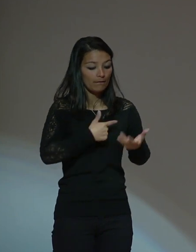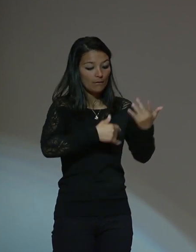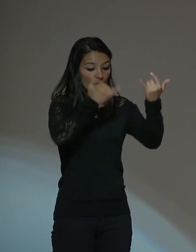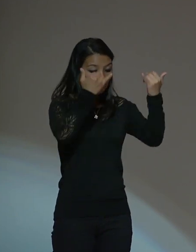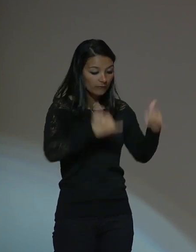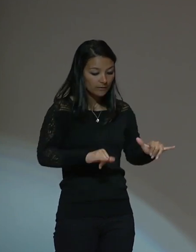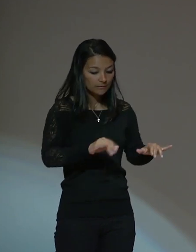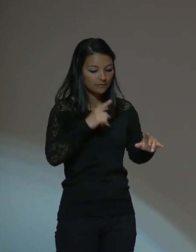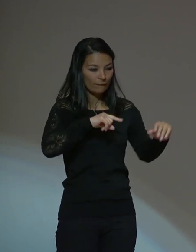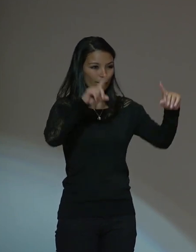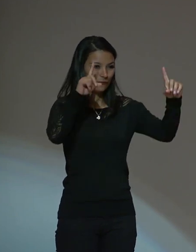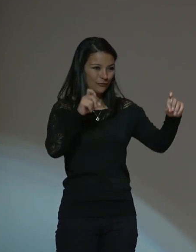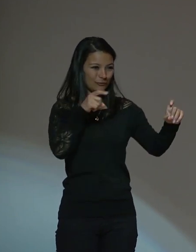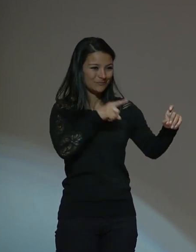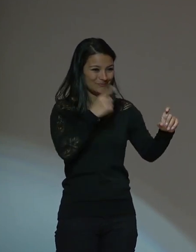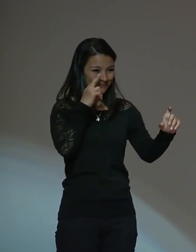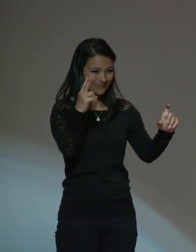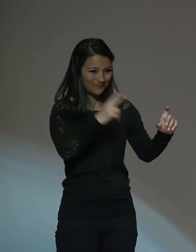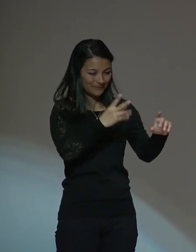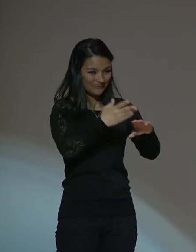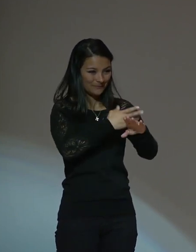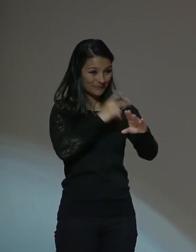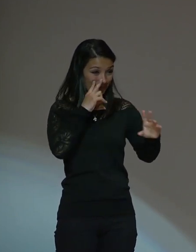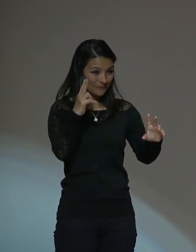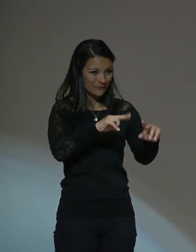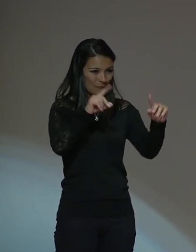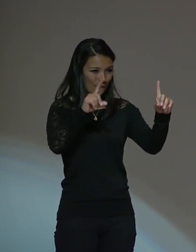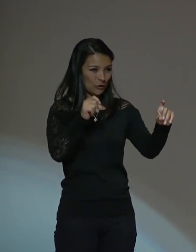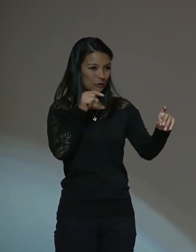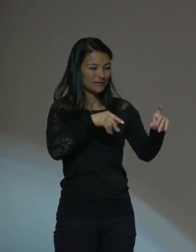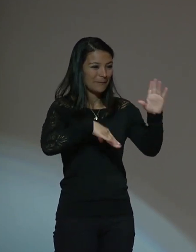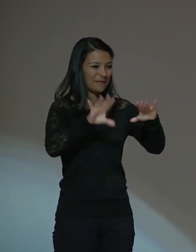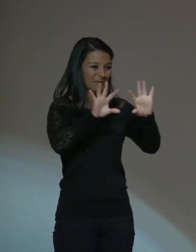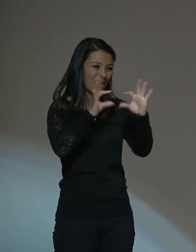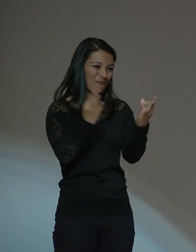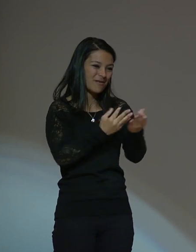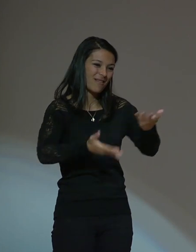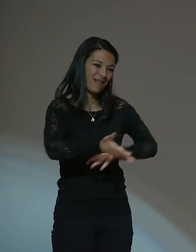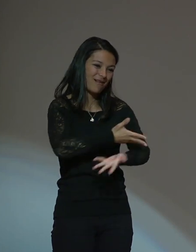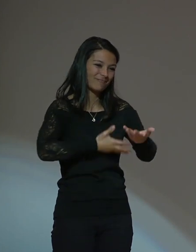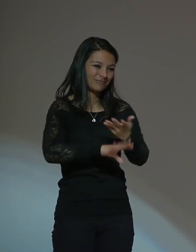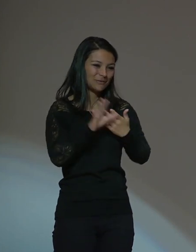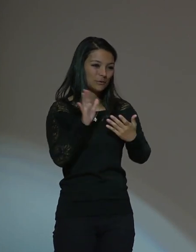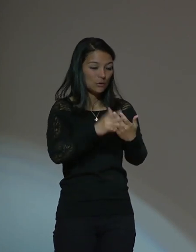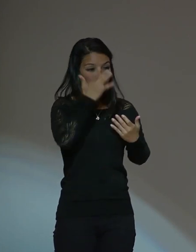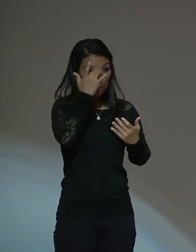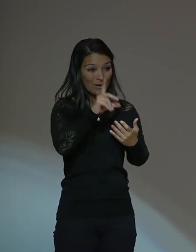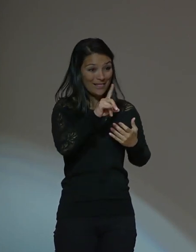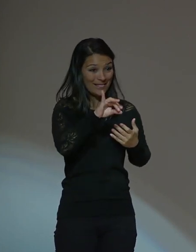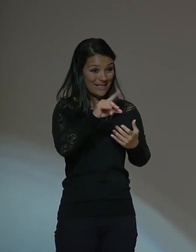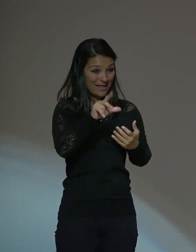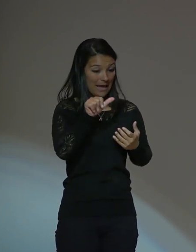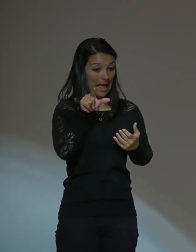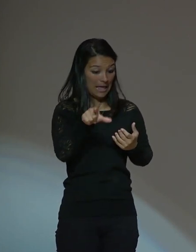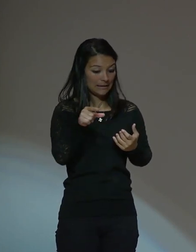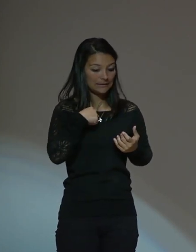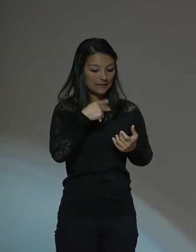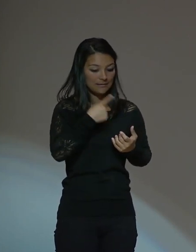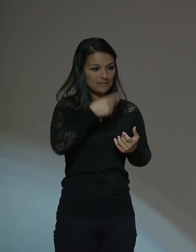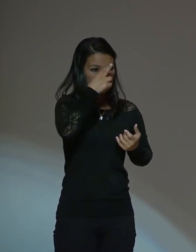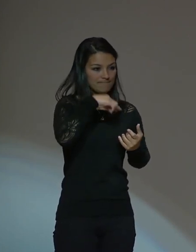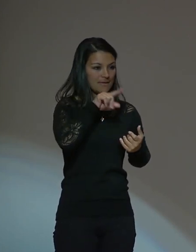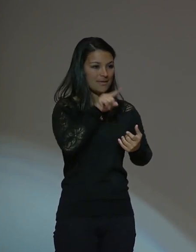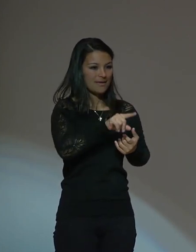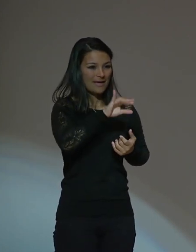final viene una foto que ustedes ya ven, que es más familiar, porque Dilia nombró su hija,